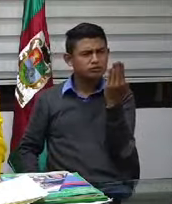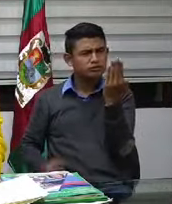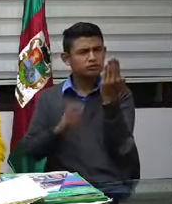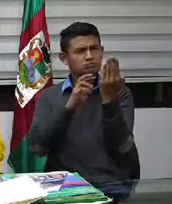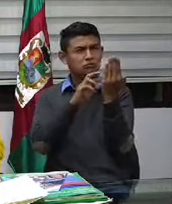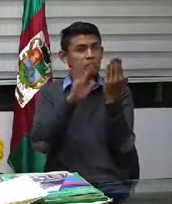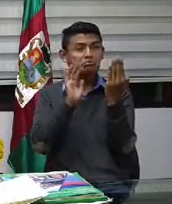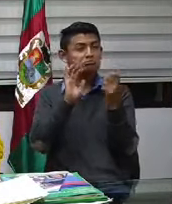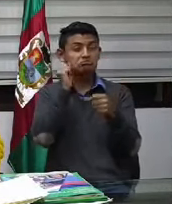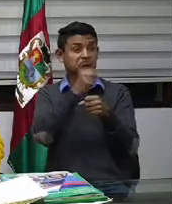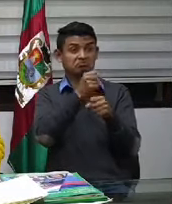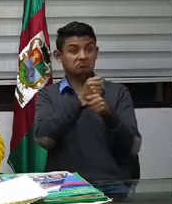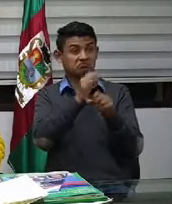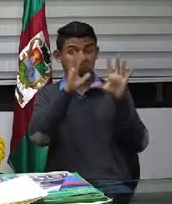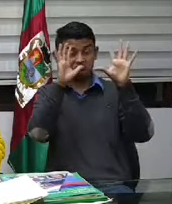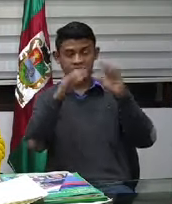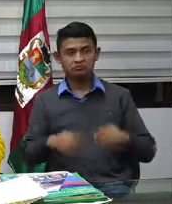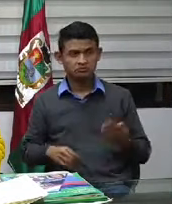decir en qué actividad comercial,